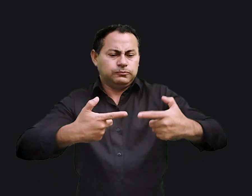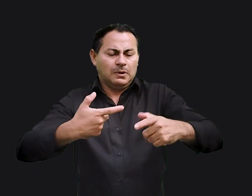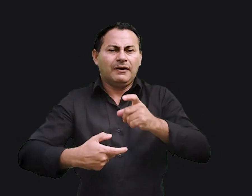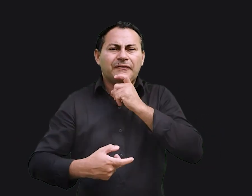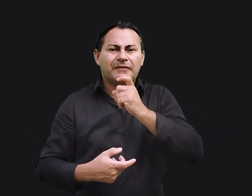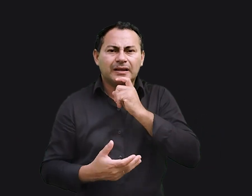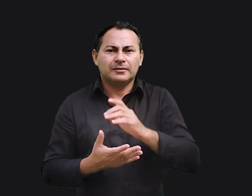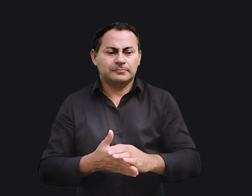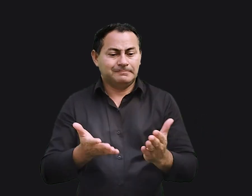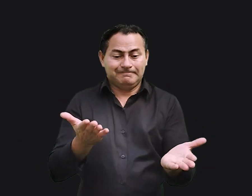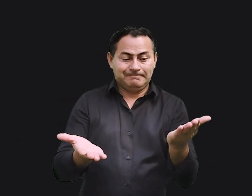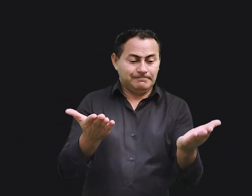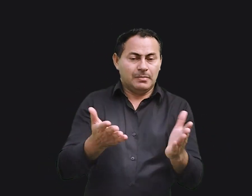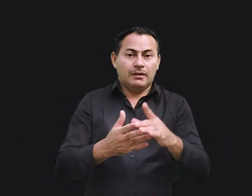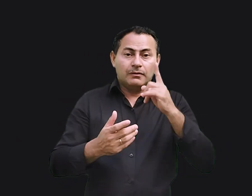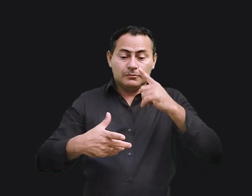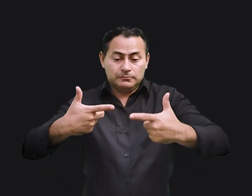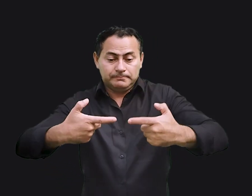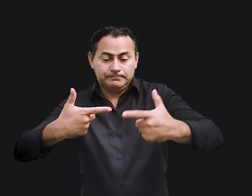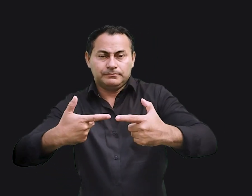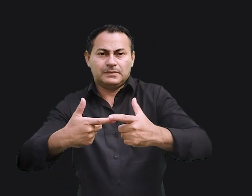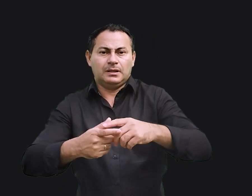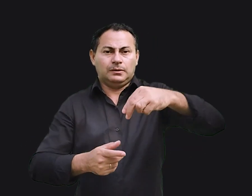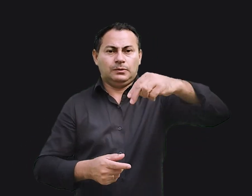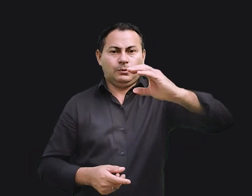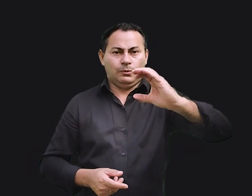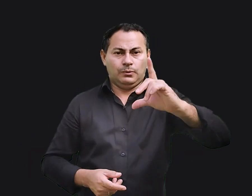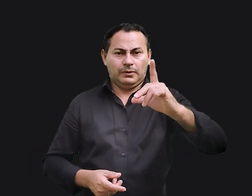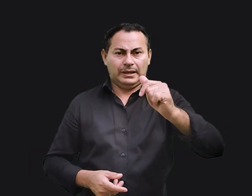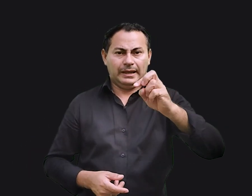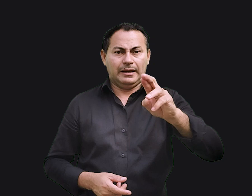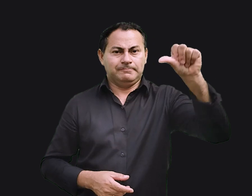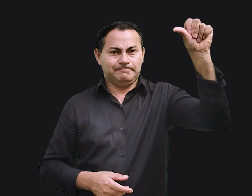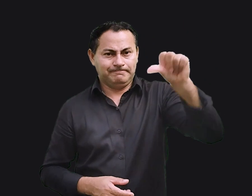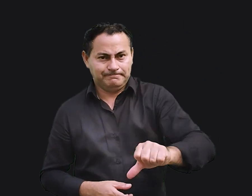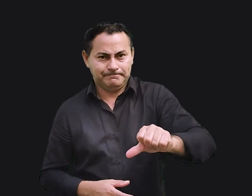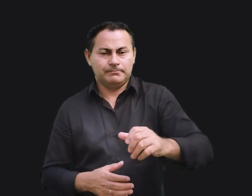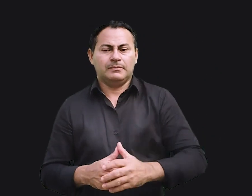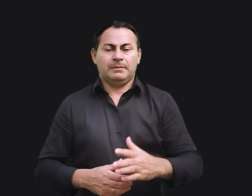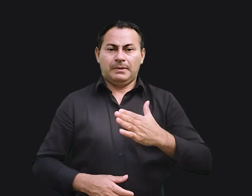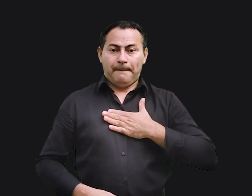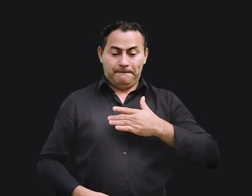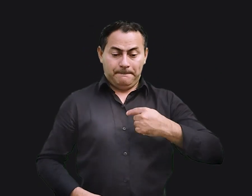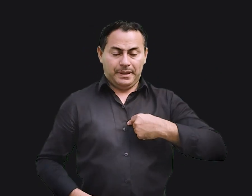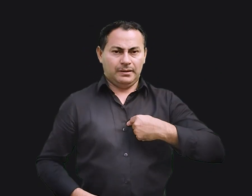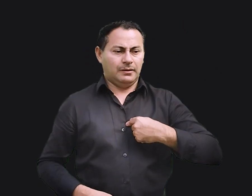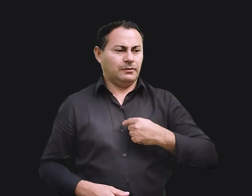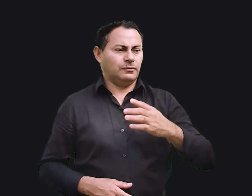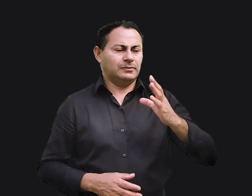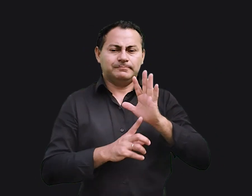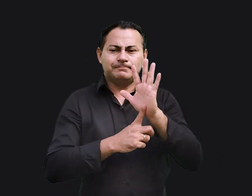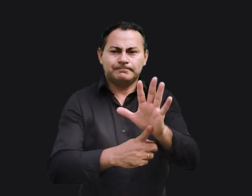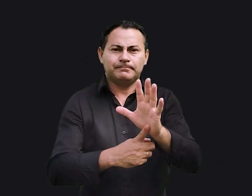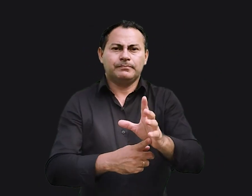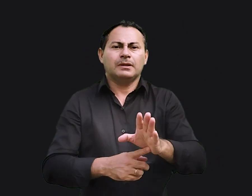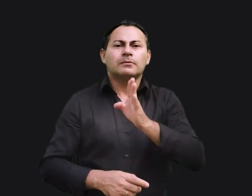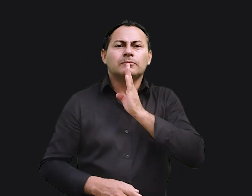desequilibrado porque viu o que as armas termonucleares podiam causar. Para mim, ele foi uma constatação que o